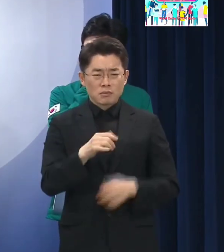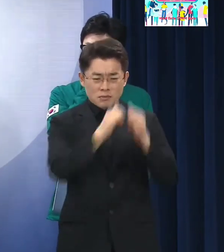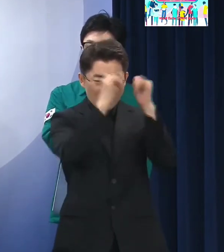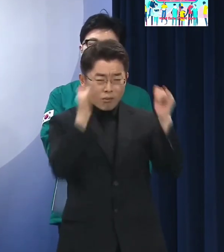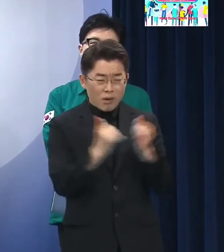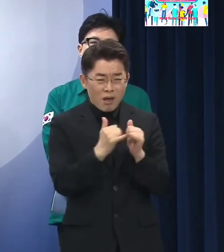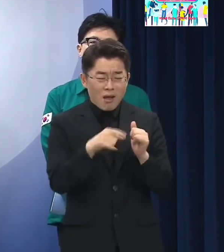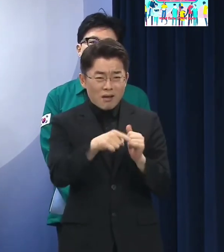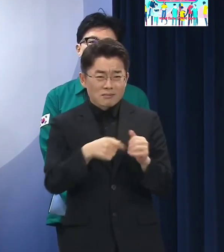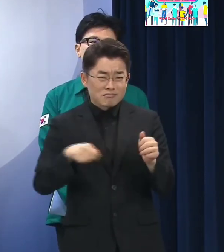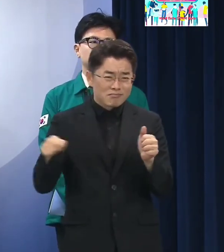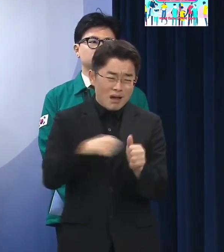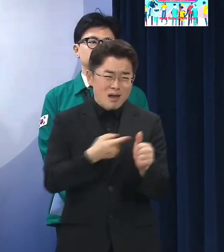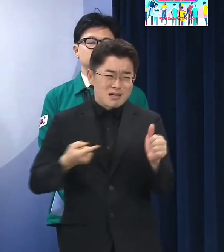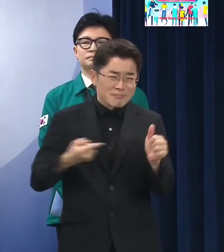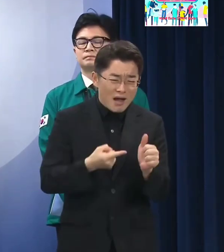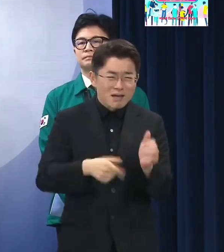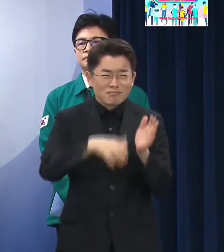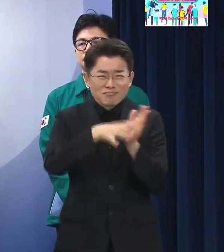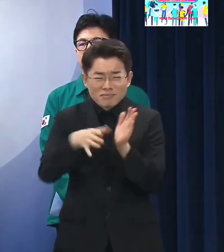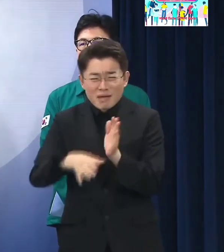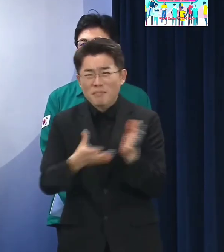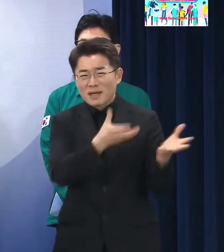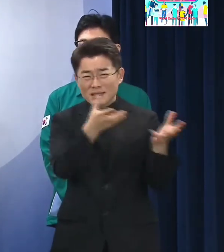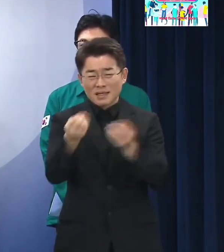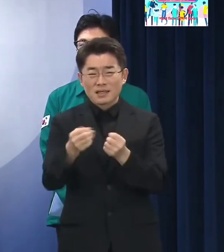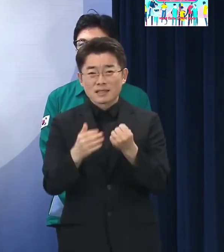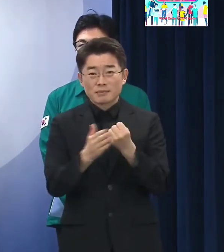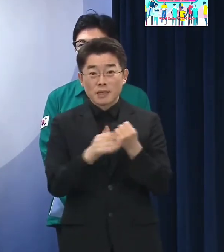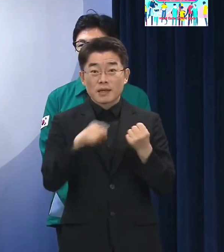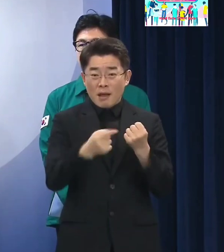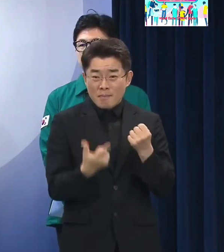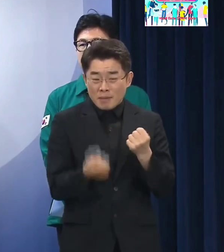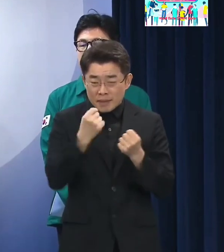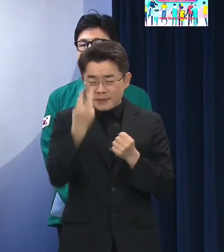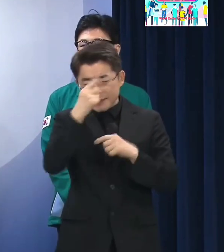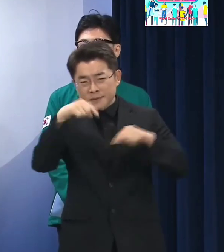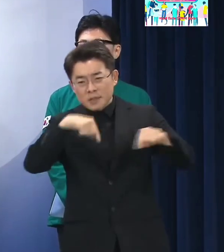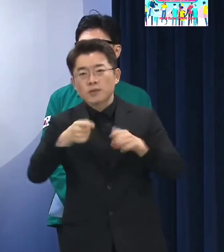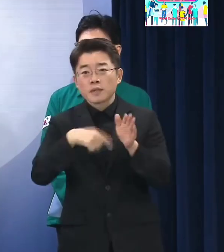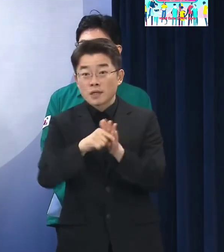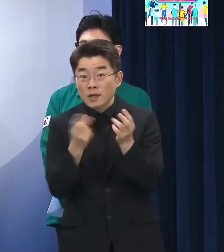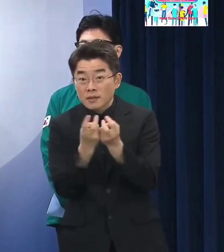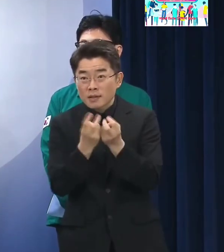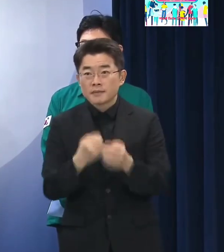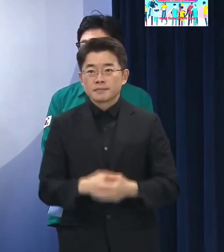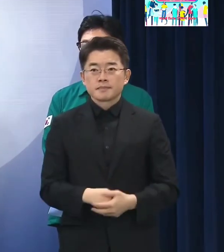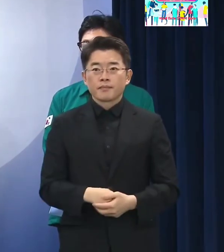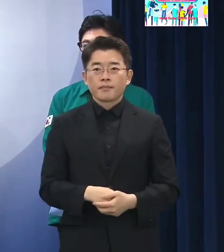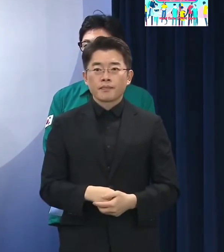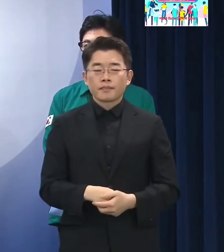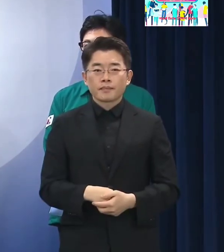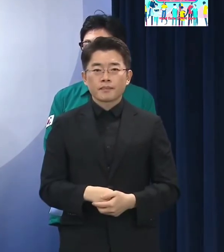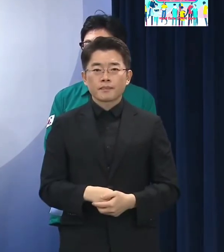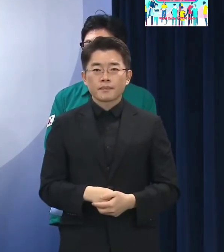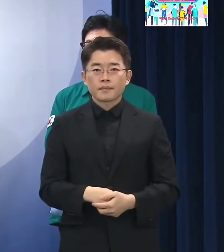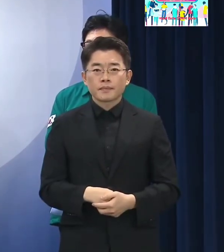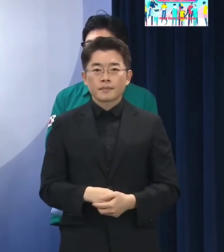또는 사회적인 재난 상황까지도 신속하게 대응할 수 있는 24시간 상주하는 이런